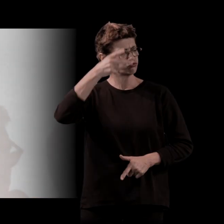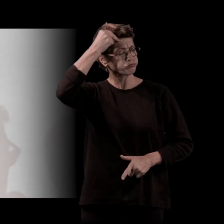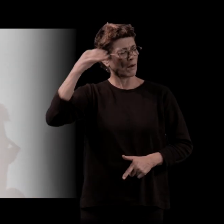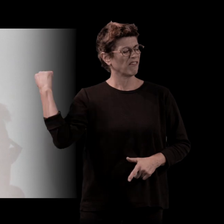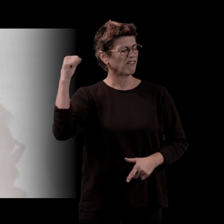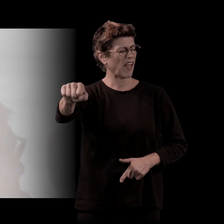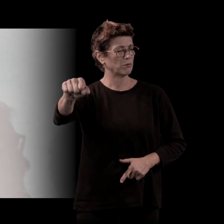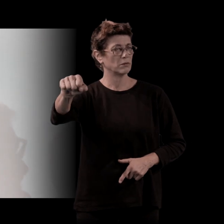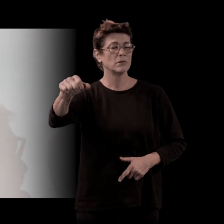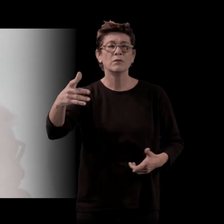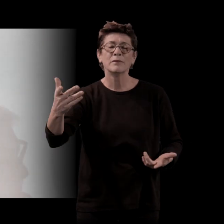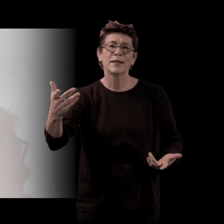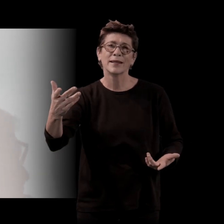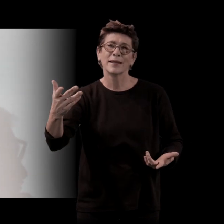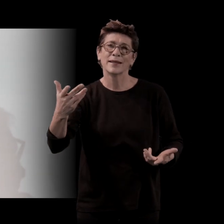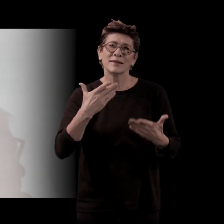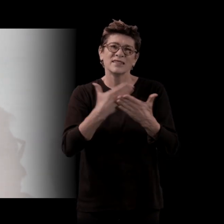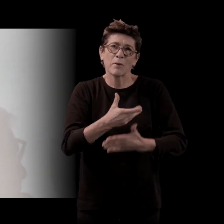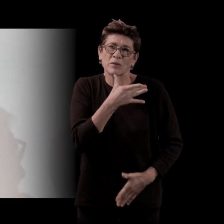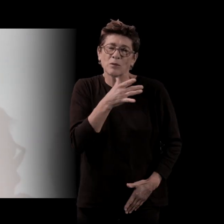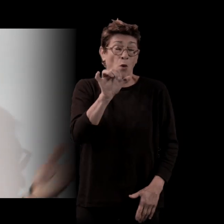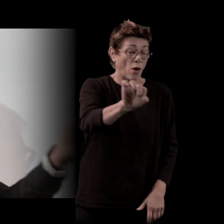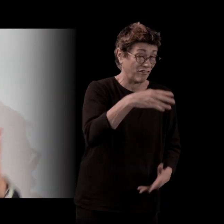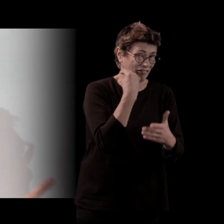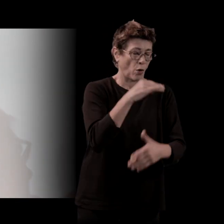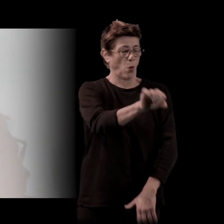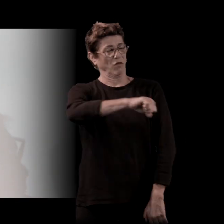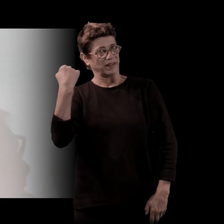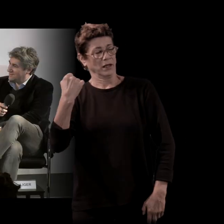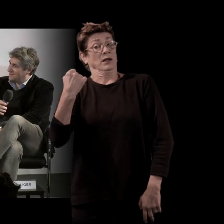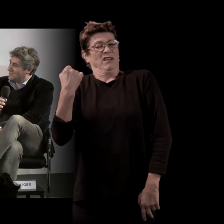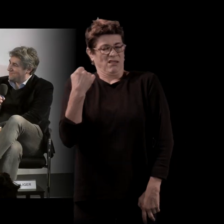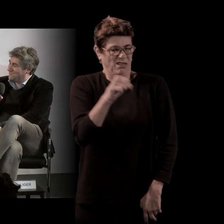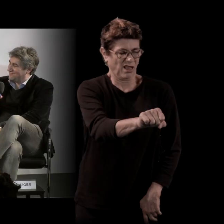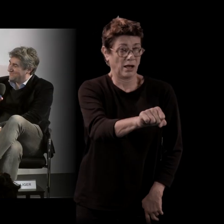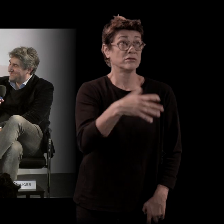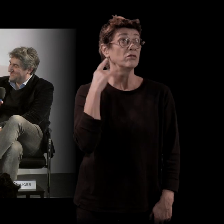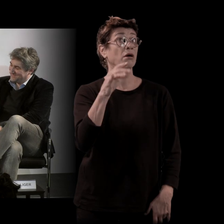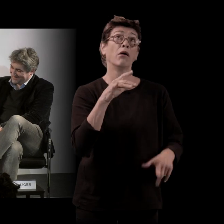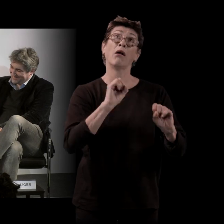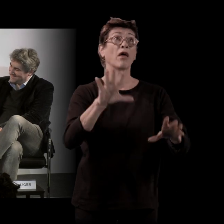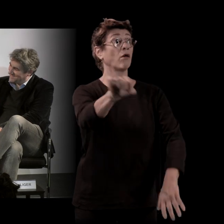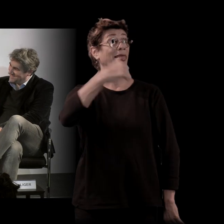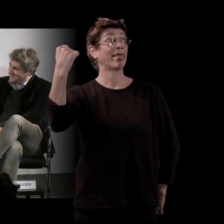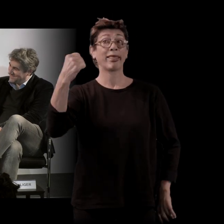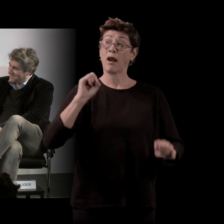Au cinéma, si, il faut fermer le réfrigérateur. Sinon, ça pose un problème dans le plan. Mais je veux dire que le rapport aux choses